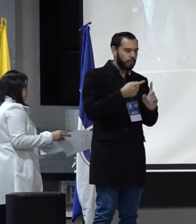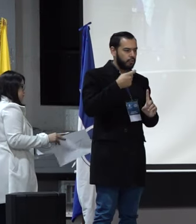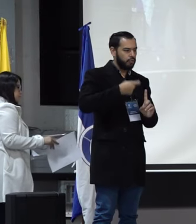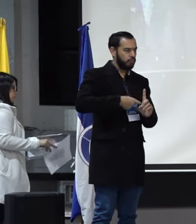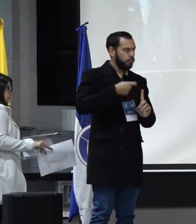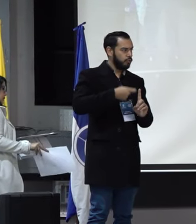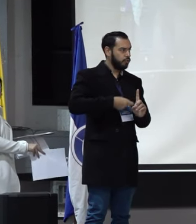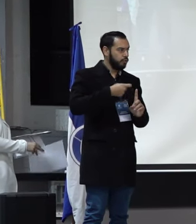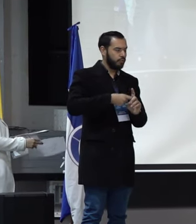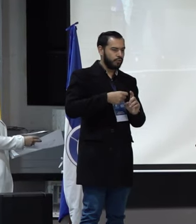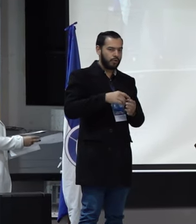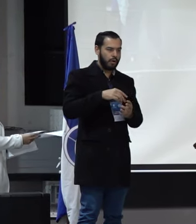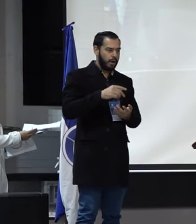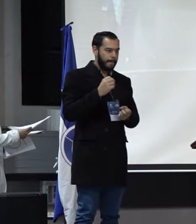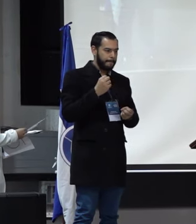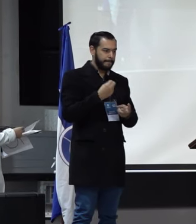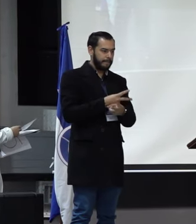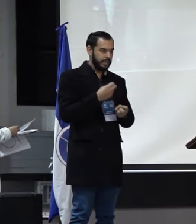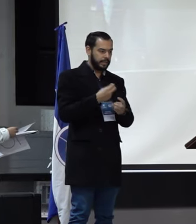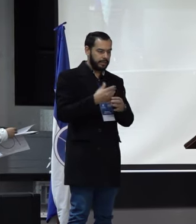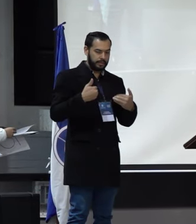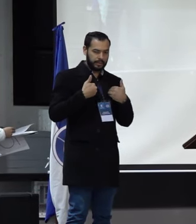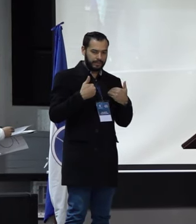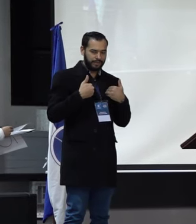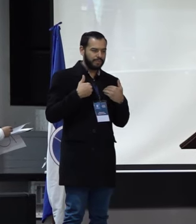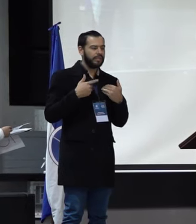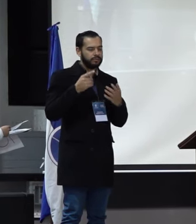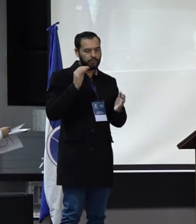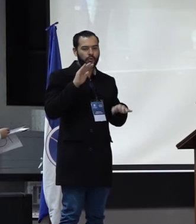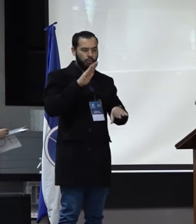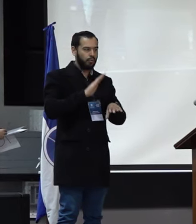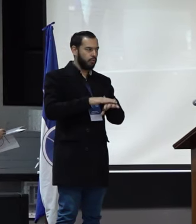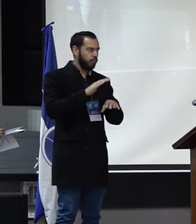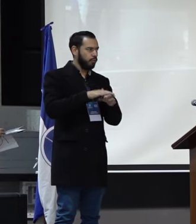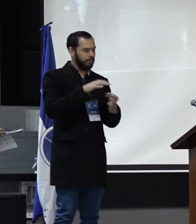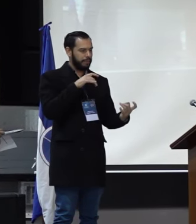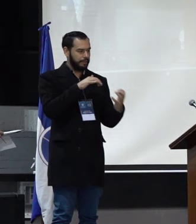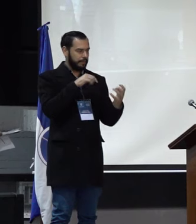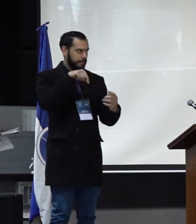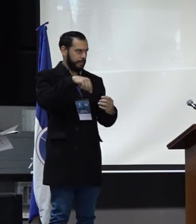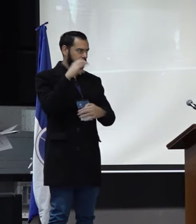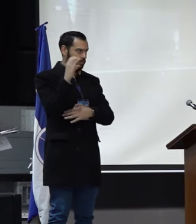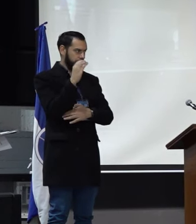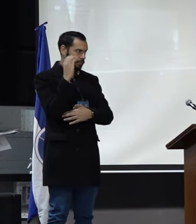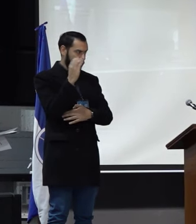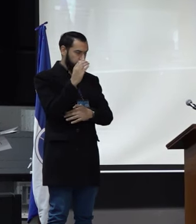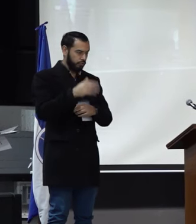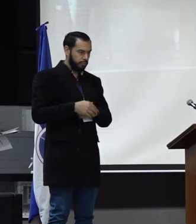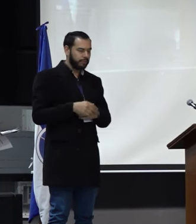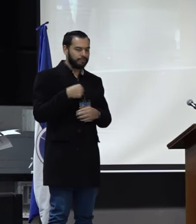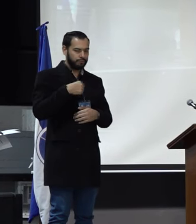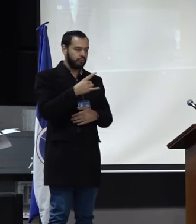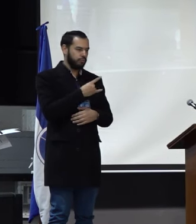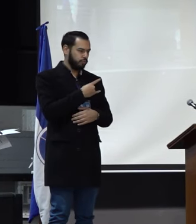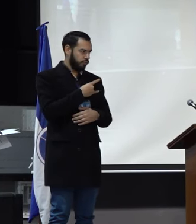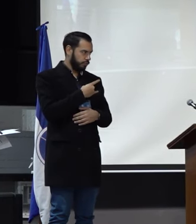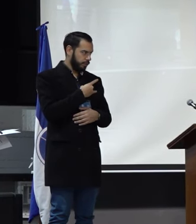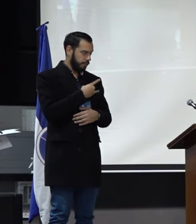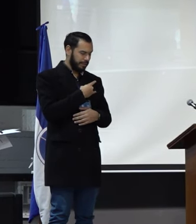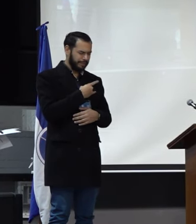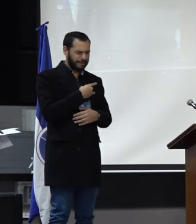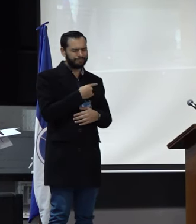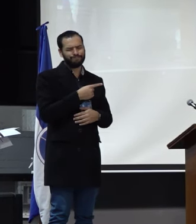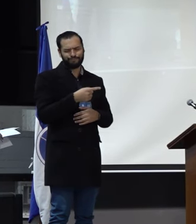cumplido muchos de nuestros compañeros y compañeras en el marco del conflicto armado en Colombia. Consideramos que la universidad tiene esa tarea pendiente de manera histórica